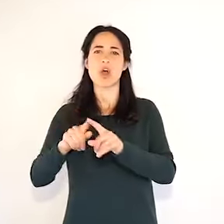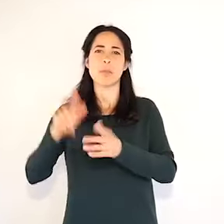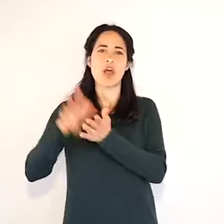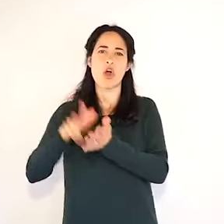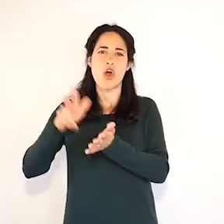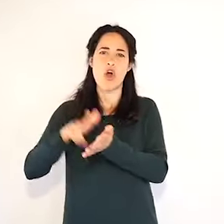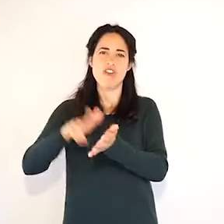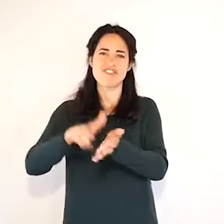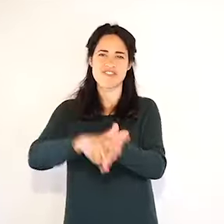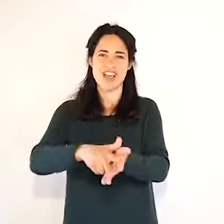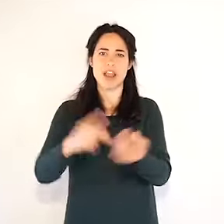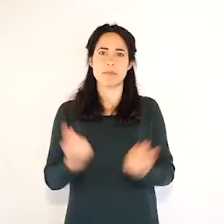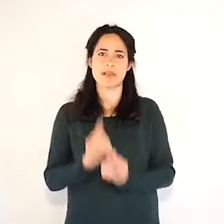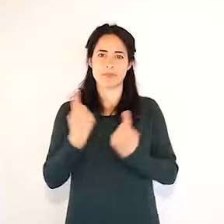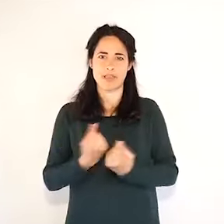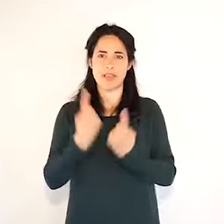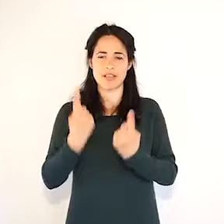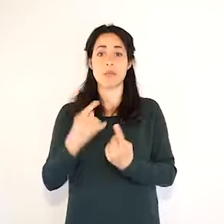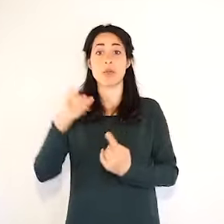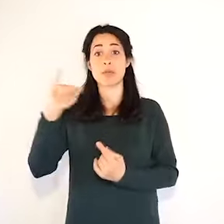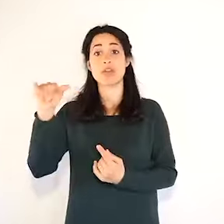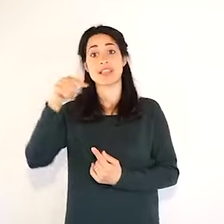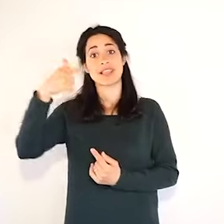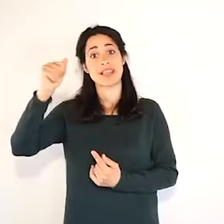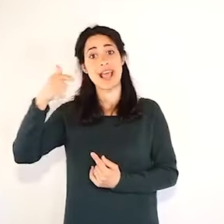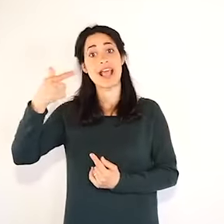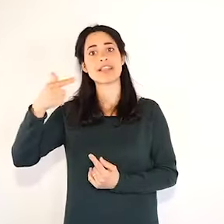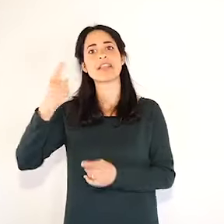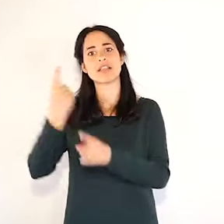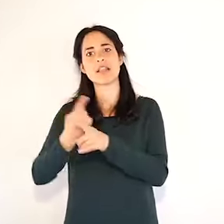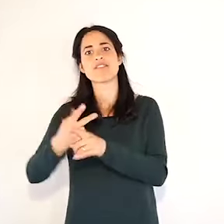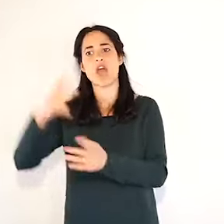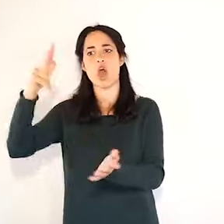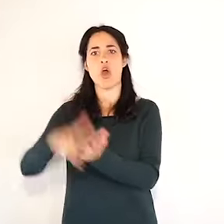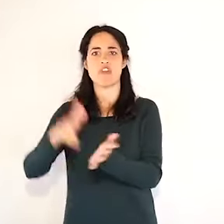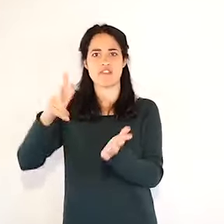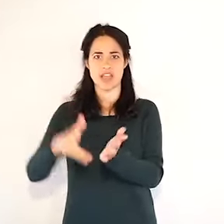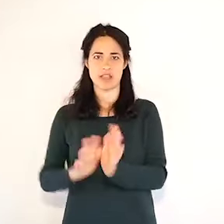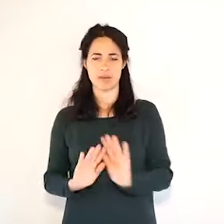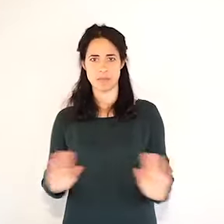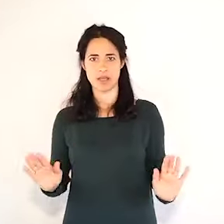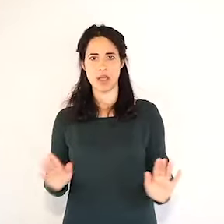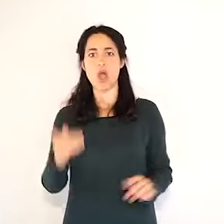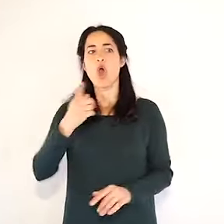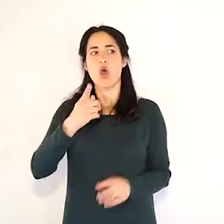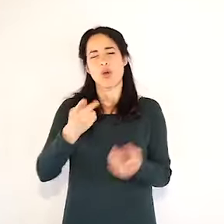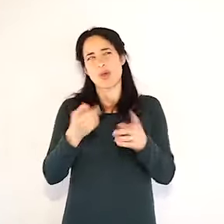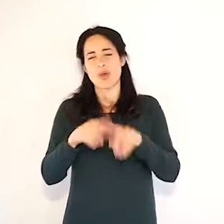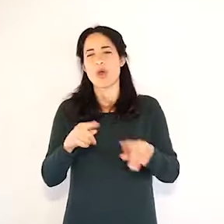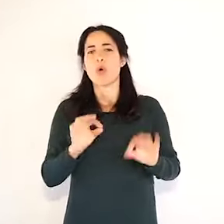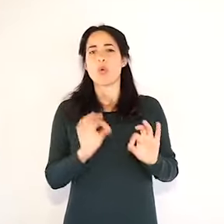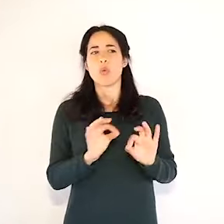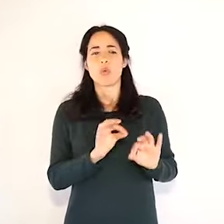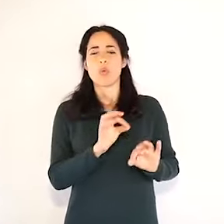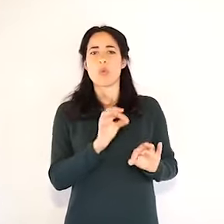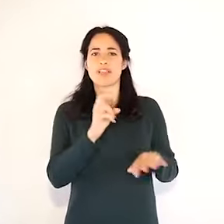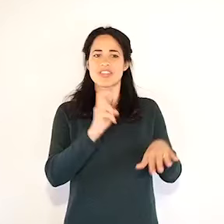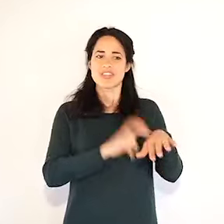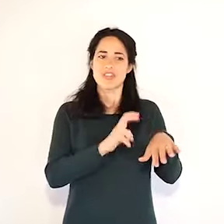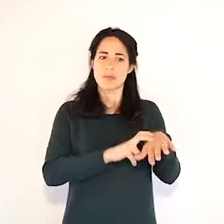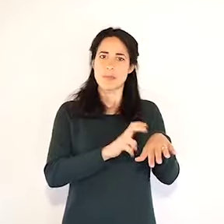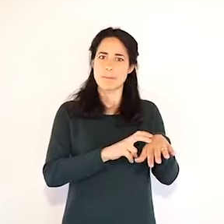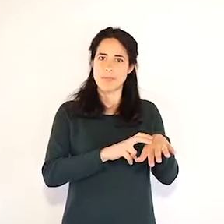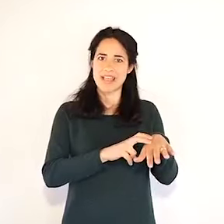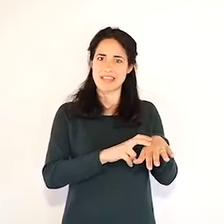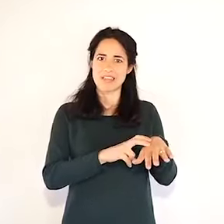'Istat, perché il medico necroscopo quando questi decessi non avvengono per esempio in ospedale o avvengono in una casa